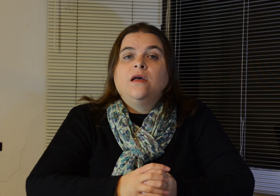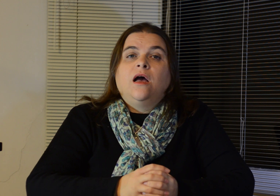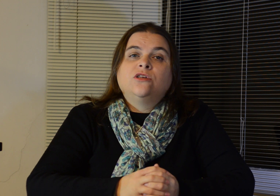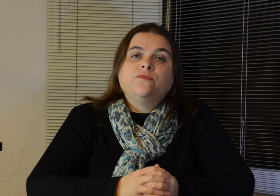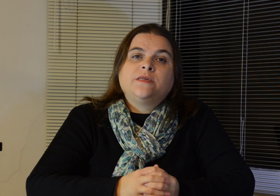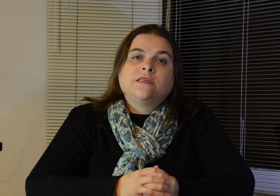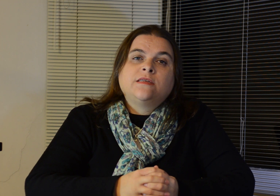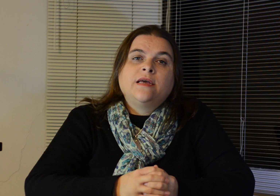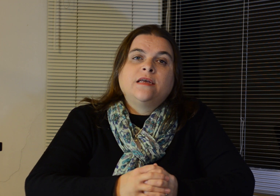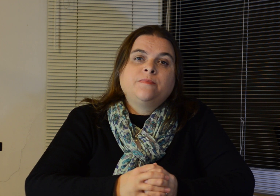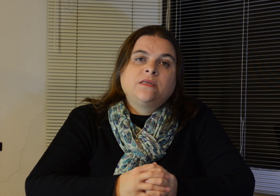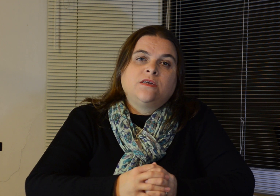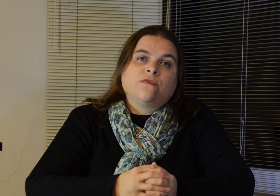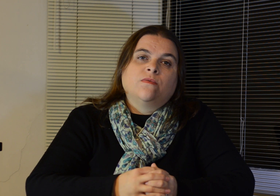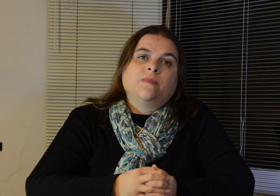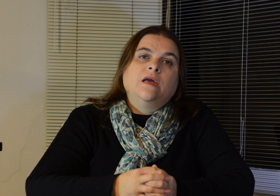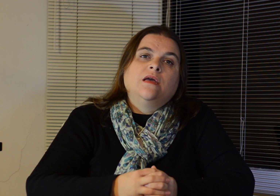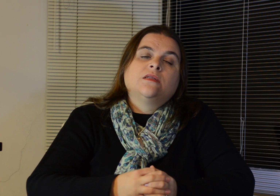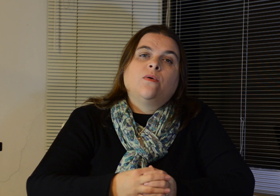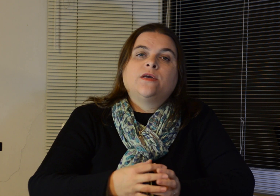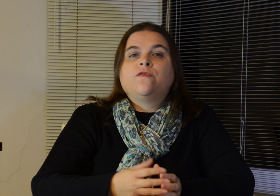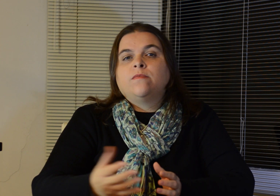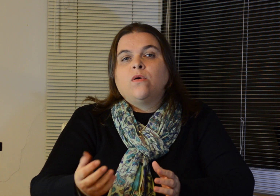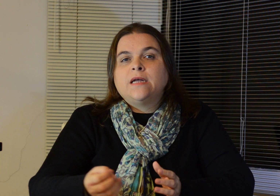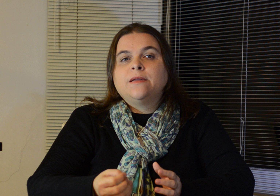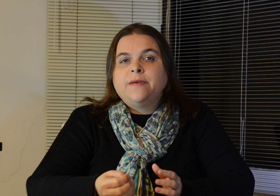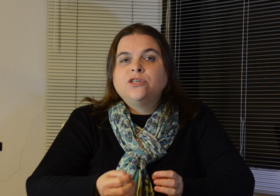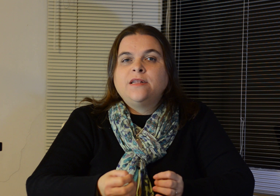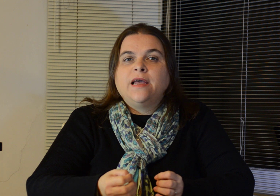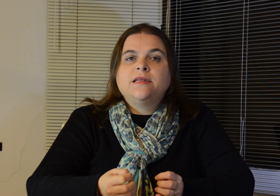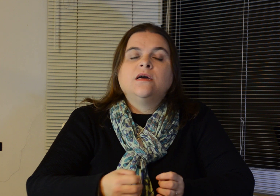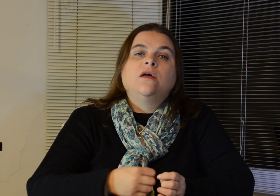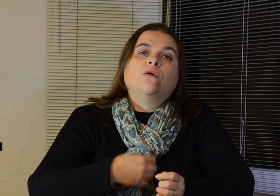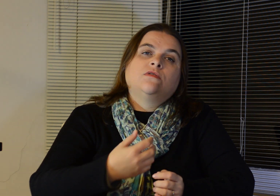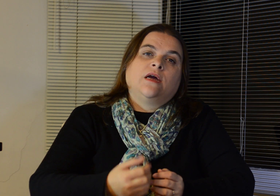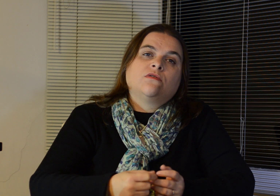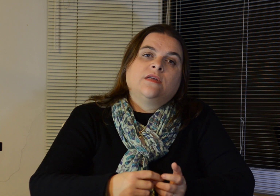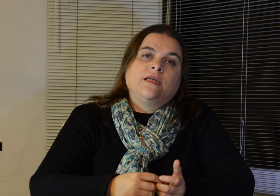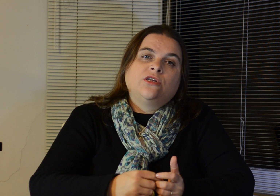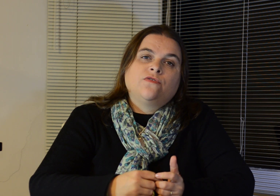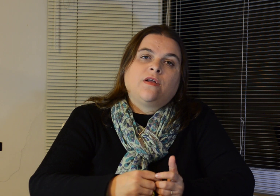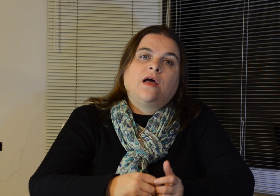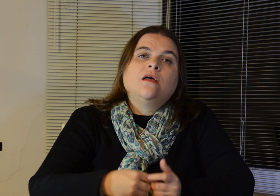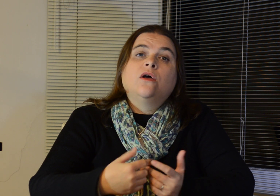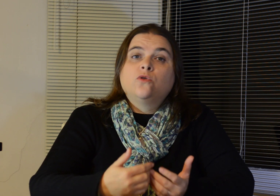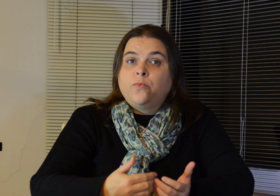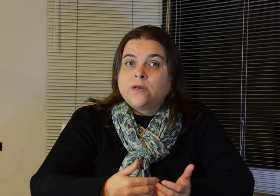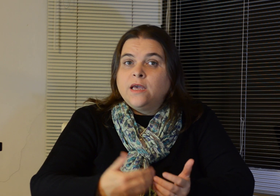a gente precisa ser específico. Então aqui eu fiz uma rodada bem genérica, o certo seria a gente falar do porquê